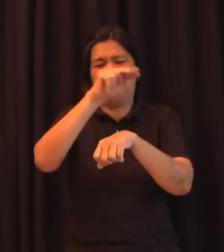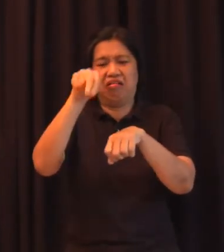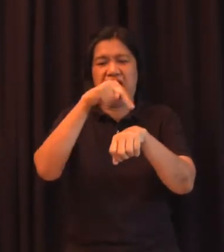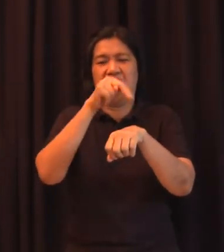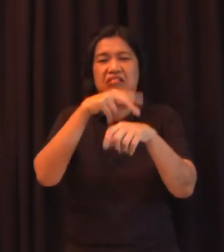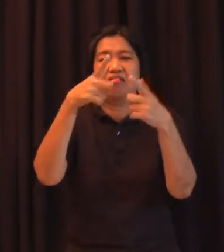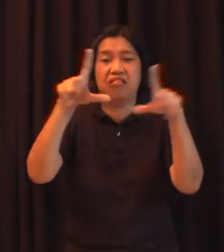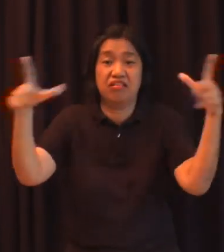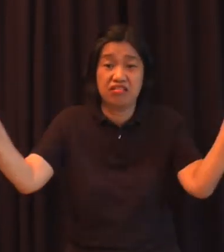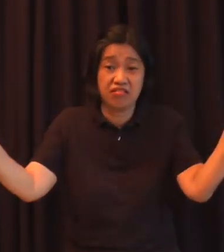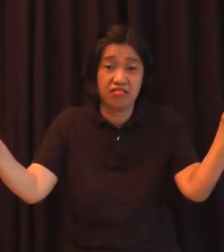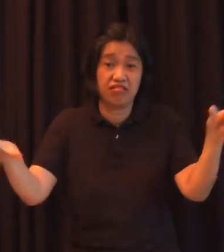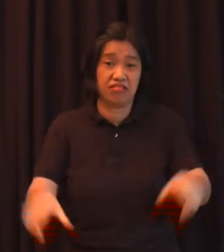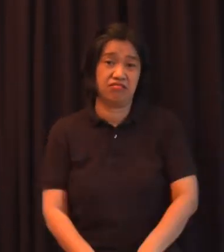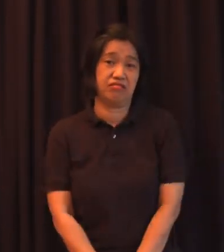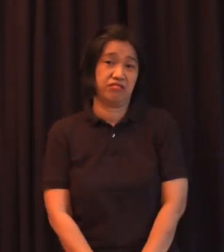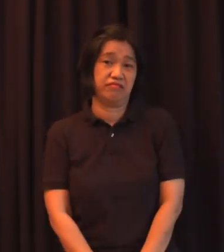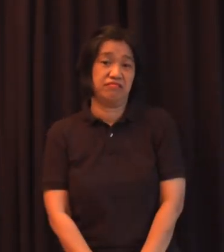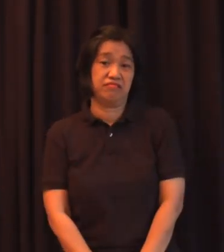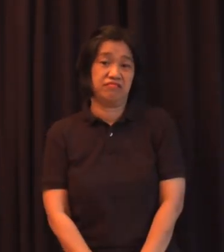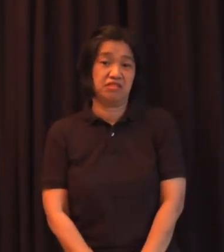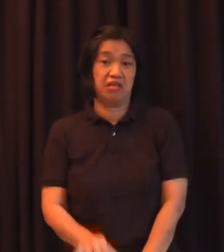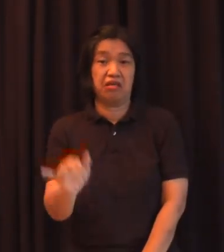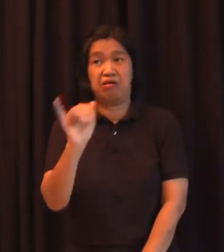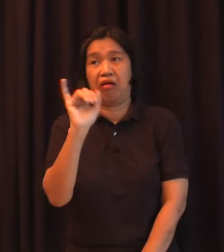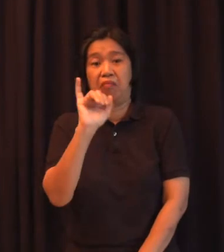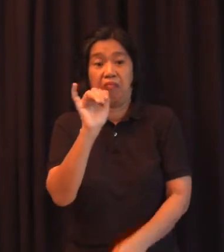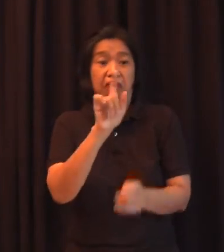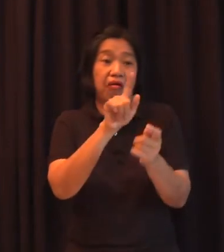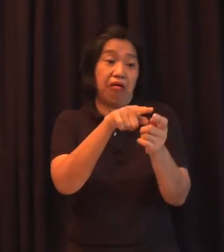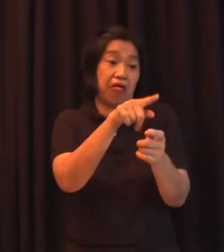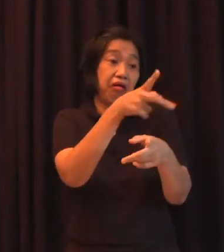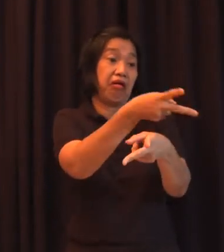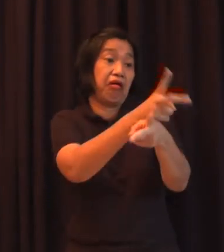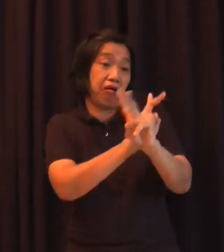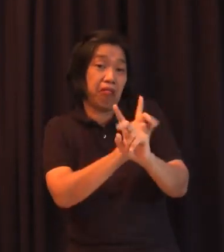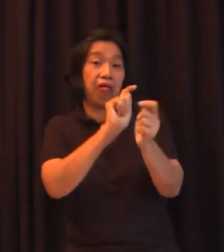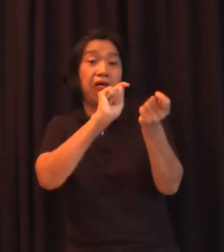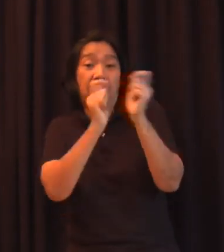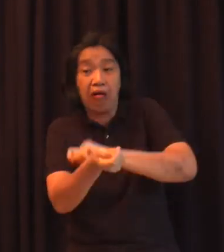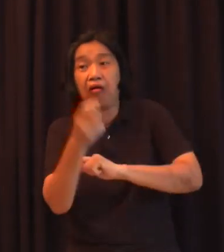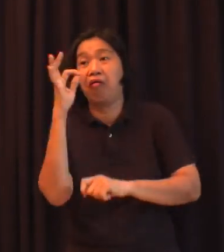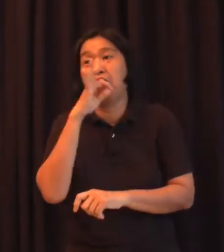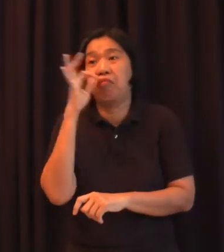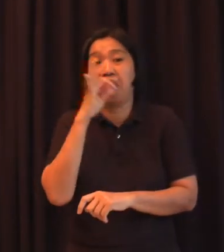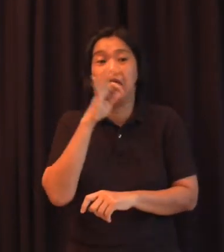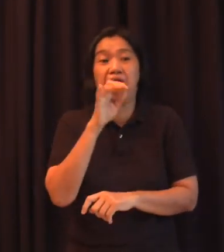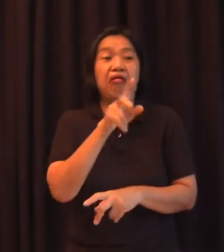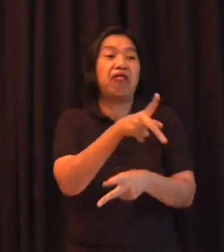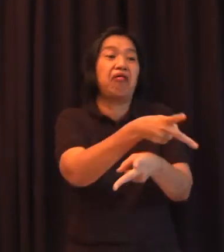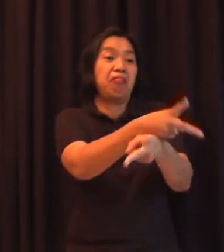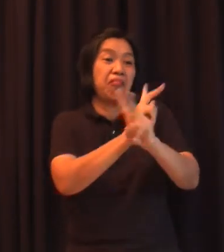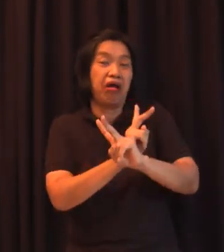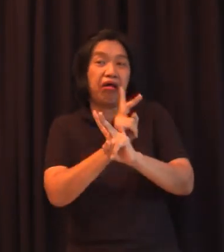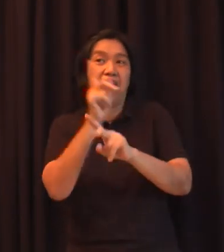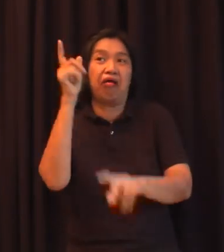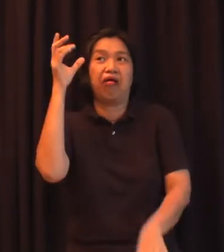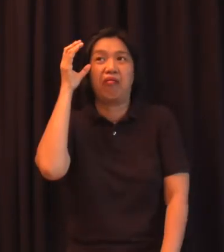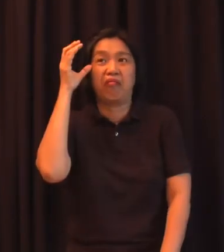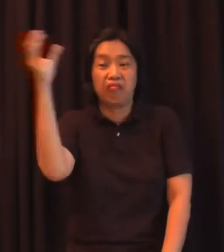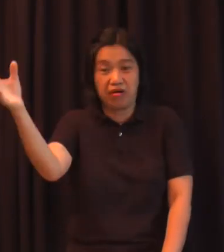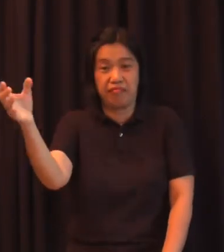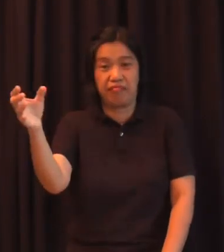parang pinatunog Filipino mo lang siya pero yung mga konsepto pala ay hiram ko ang pinakahamon sa atin